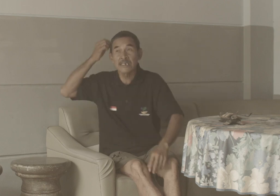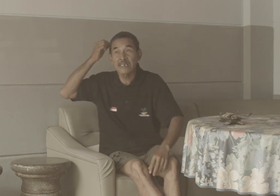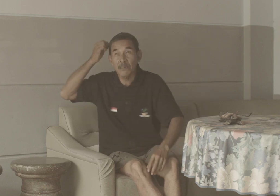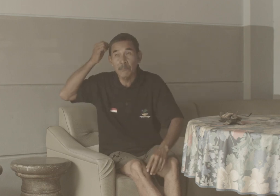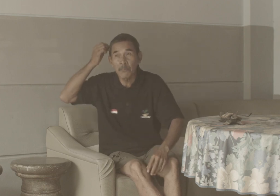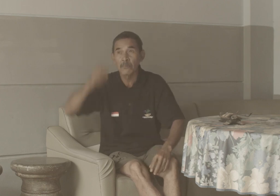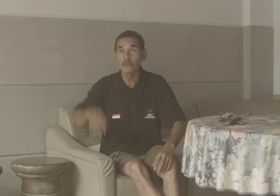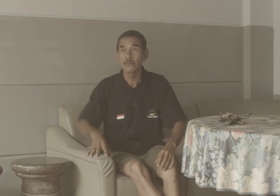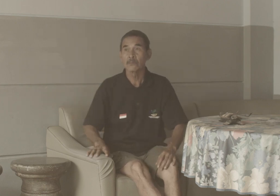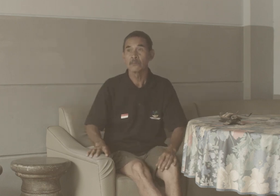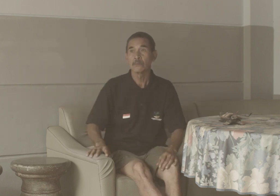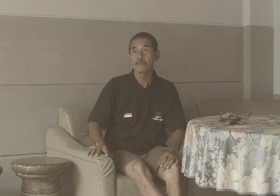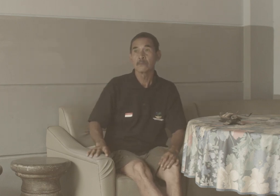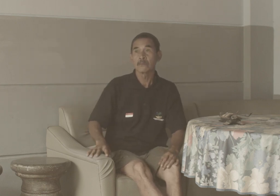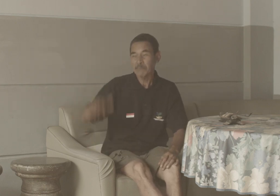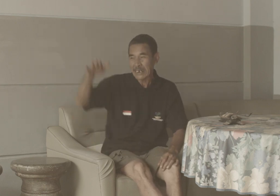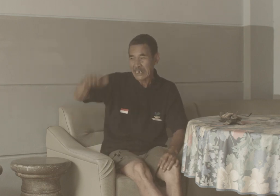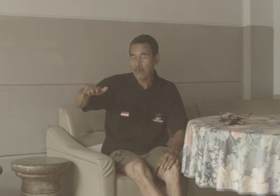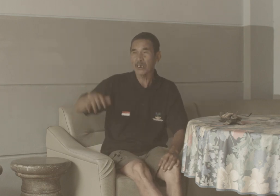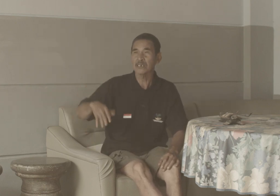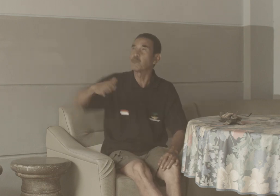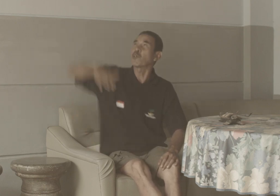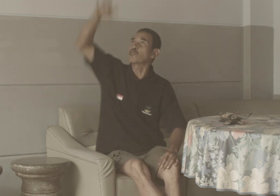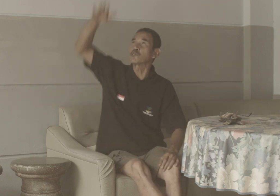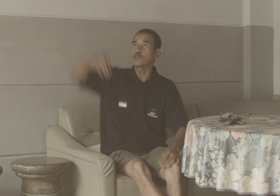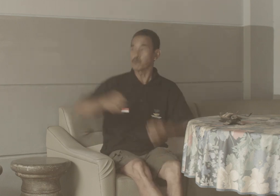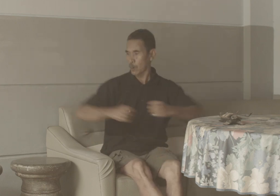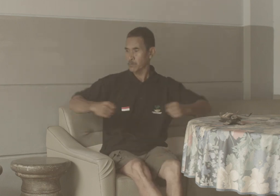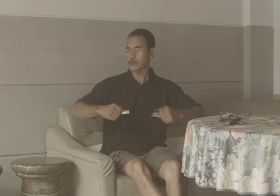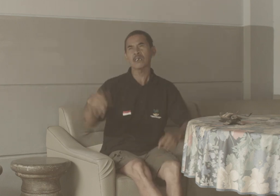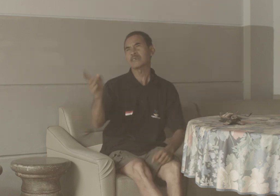Hitam Penek Orang Yang Bukan Bukan Besar